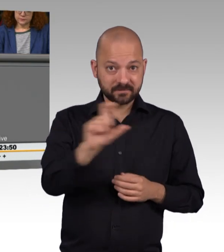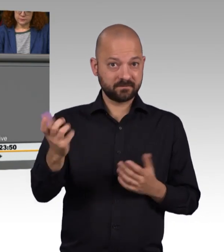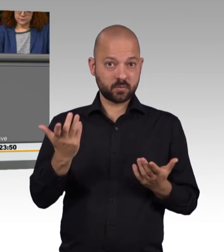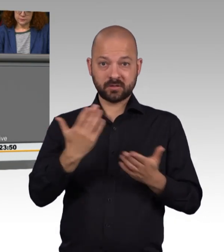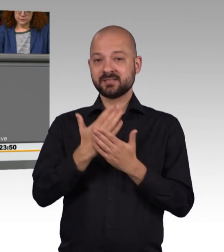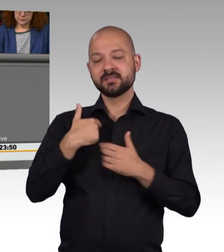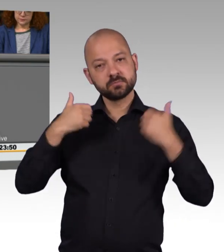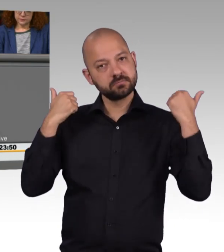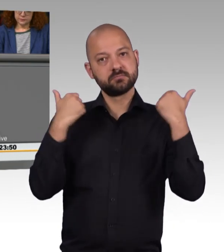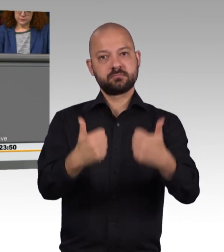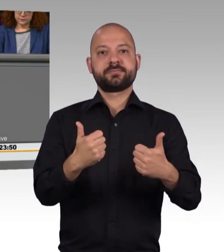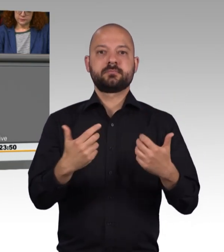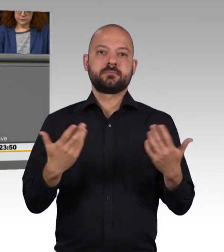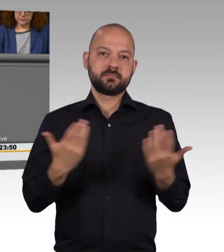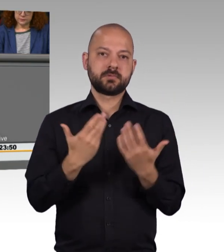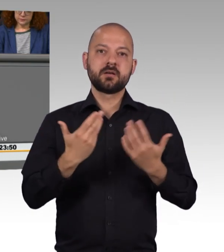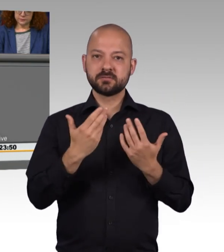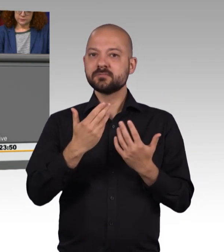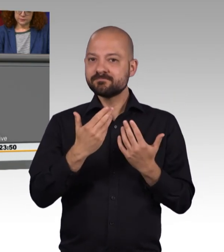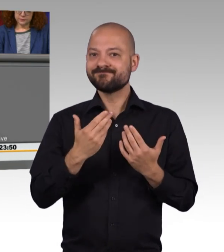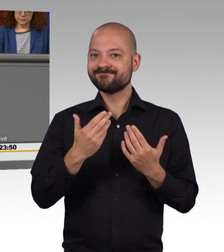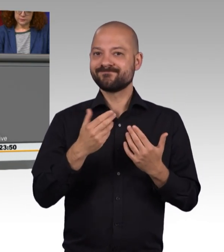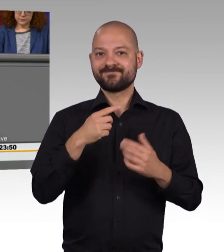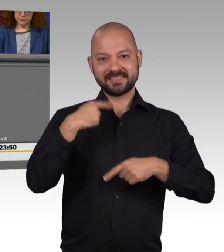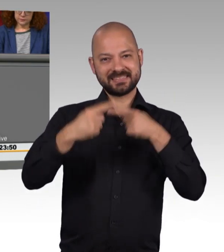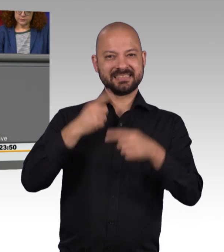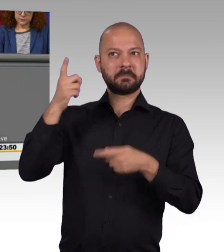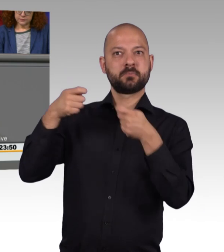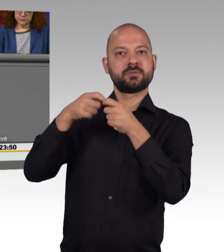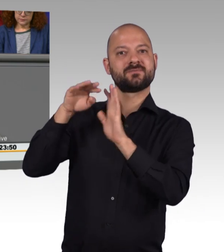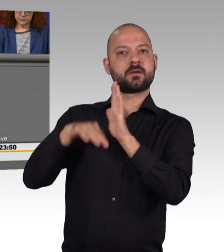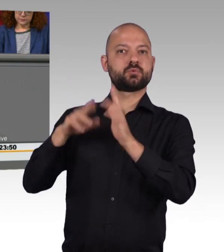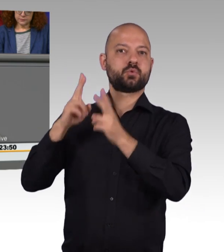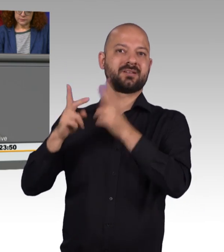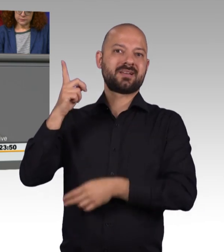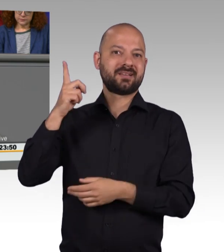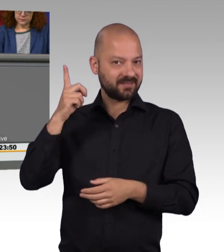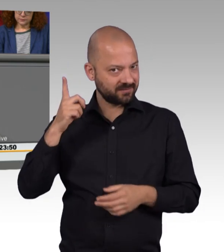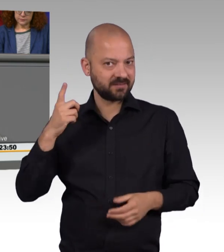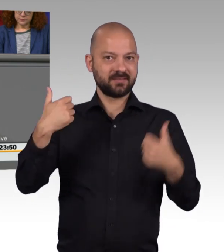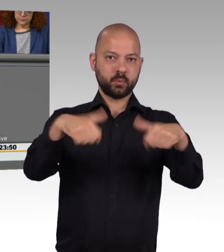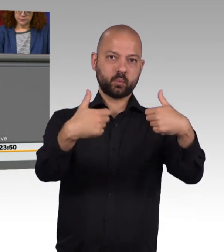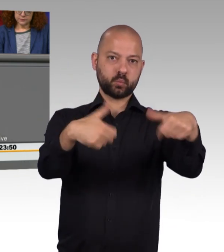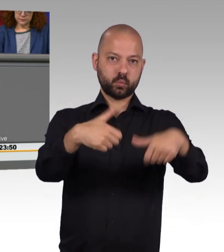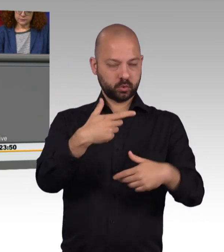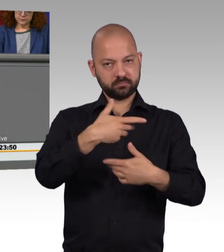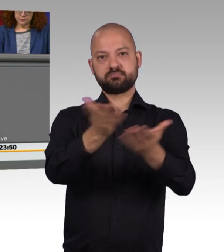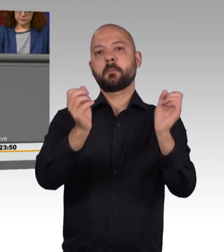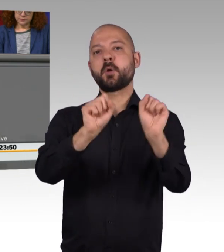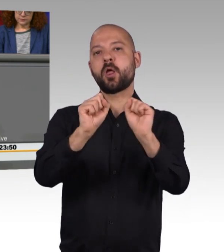aufgrund unseres Gangs zum Bundesverfassungsgericht es Wählerinnen und Wählern ermöglicht haben, auch schon an der Europawahl am 26.